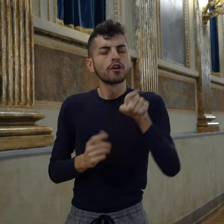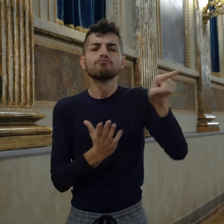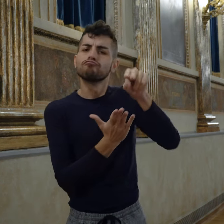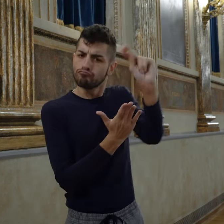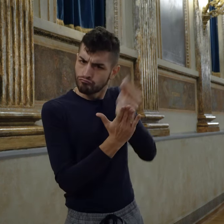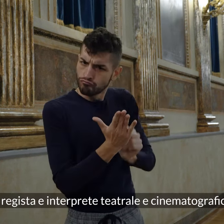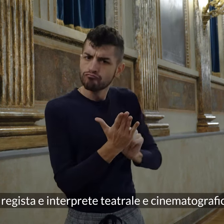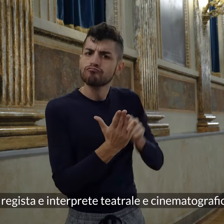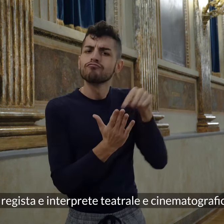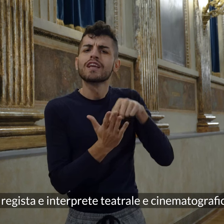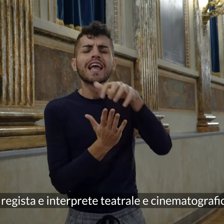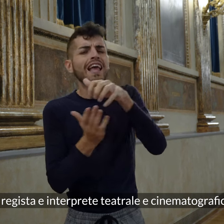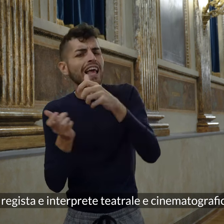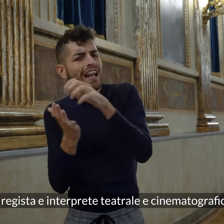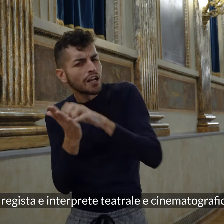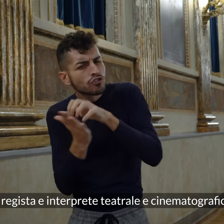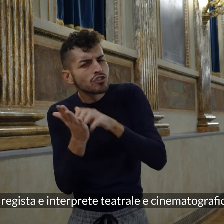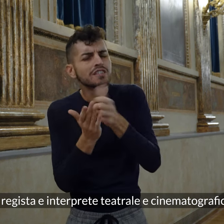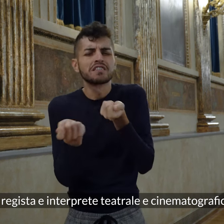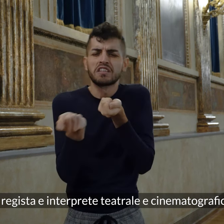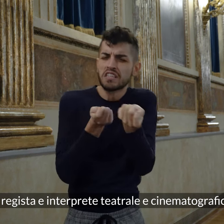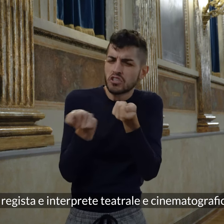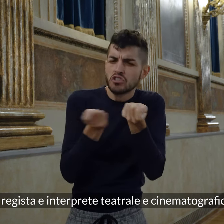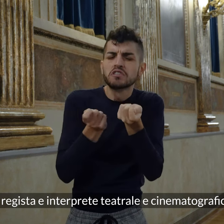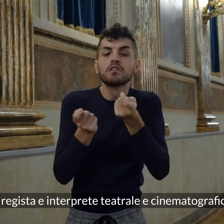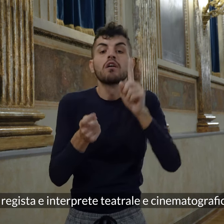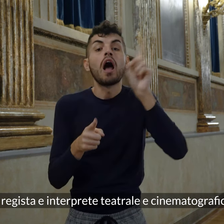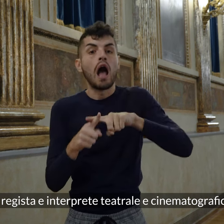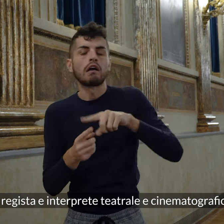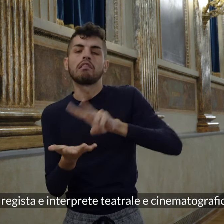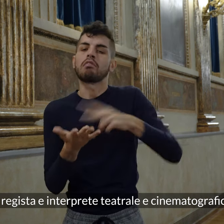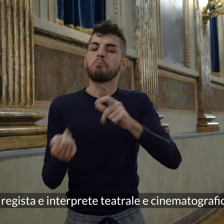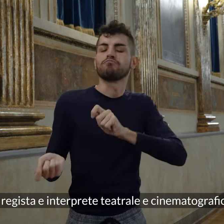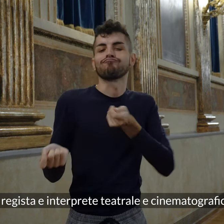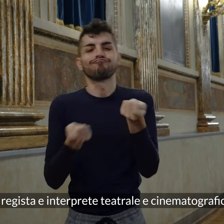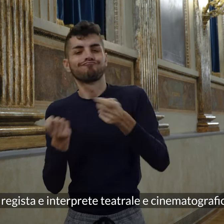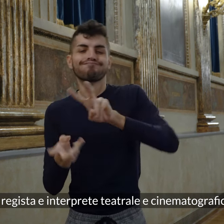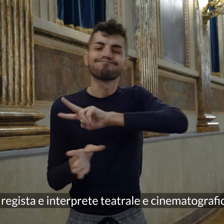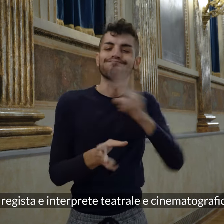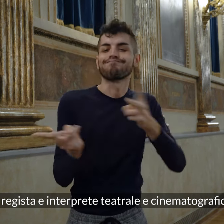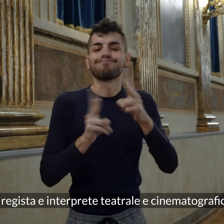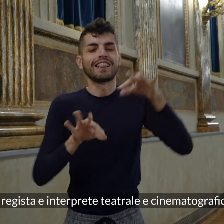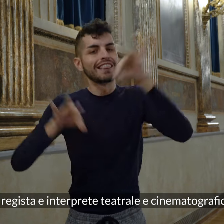è autore, regista e interprete teatrale e cinematografico